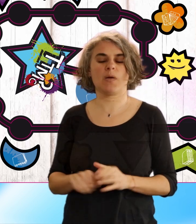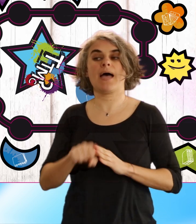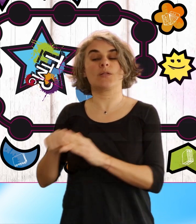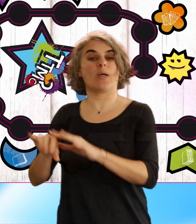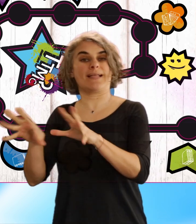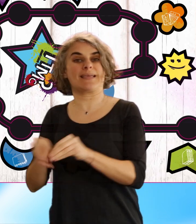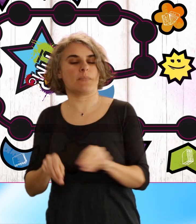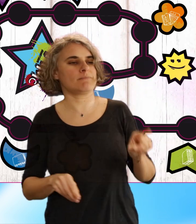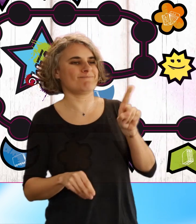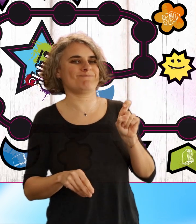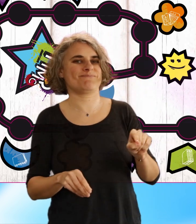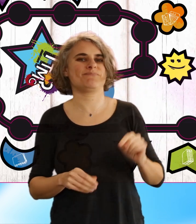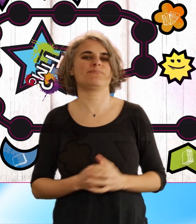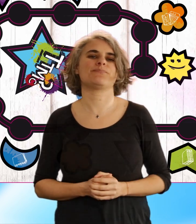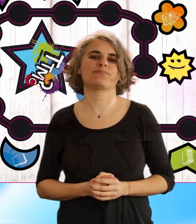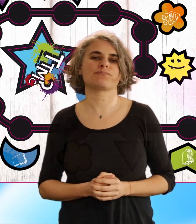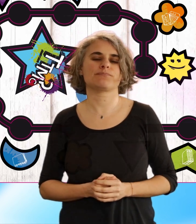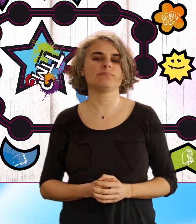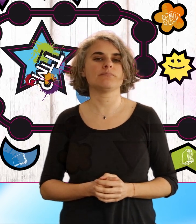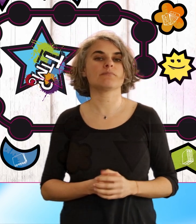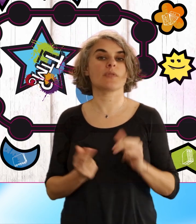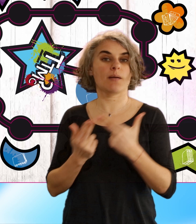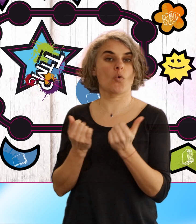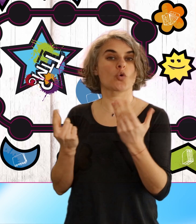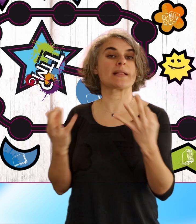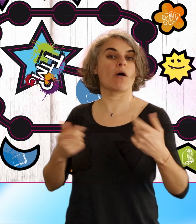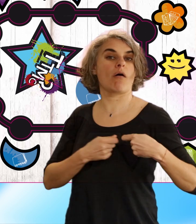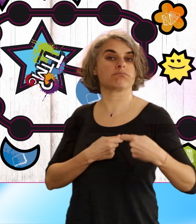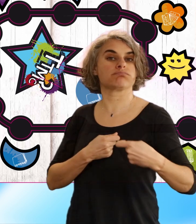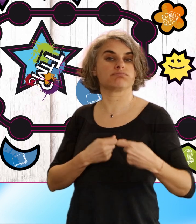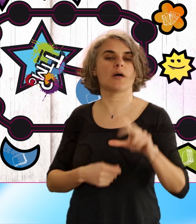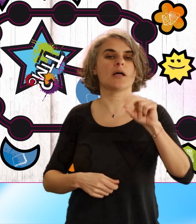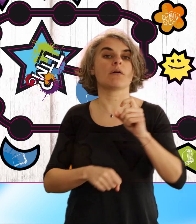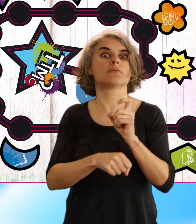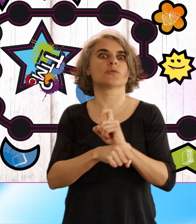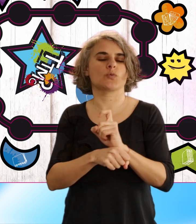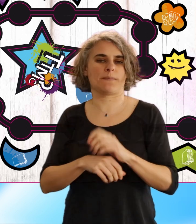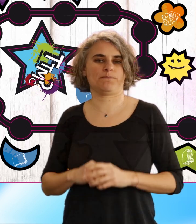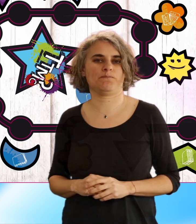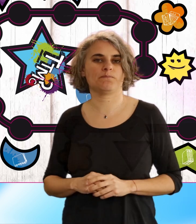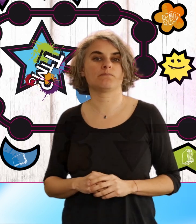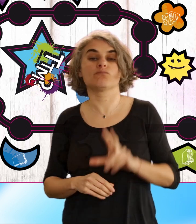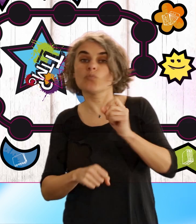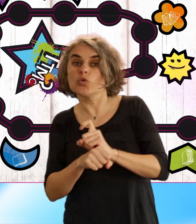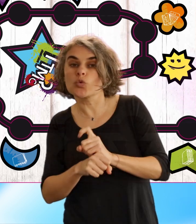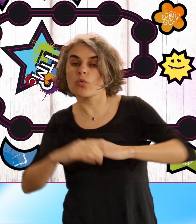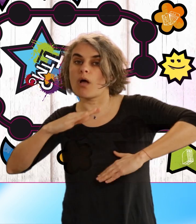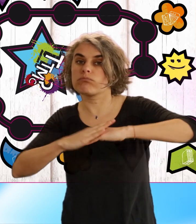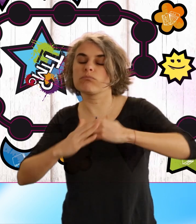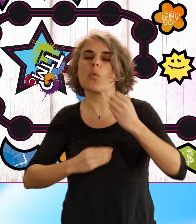choix lui est posée par l'équipe située à sa droite. L'équipe a 30 secondes pour répondre à la question. Ce délai peut être